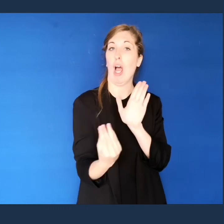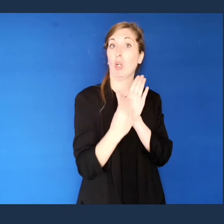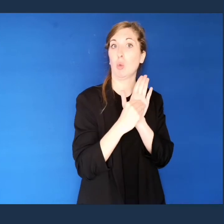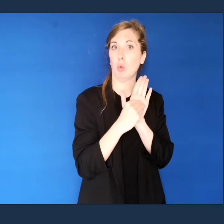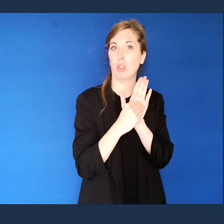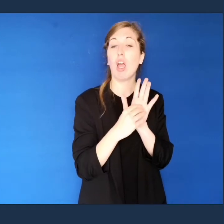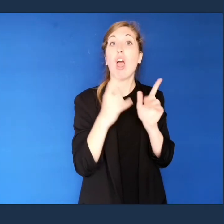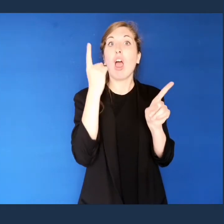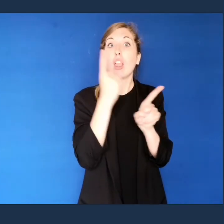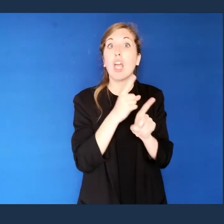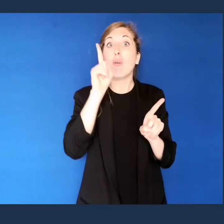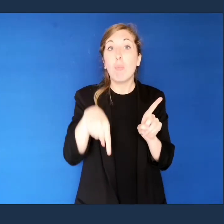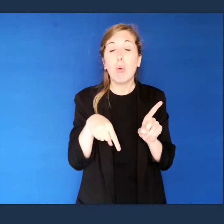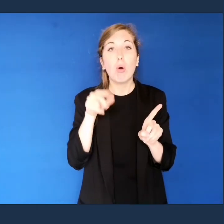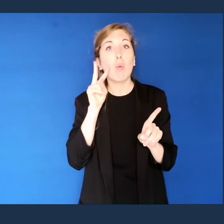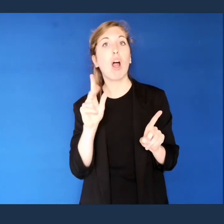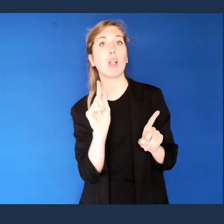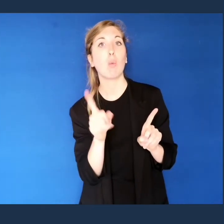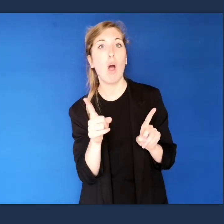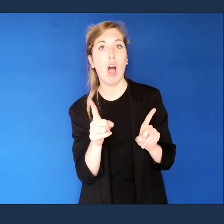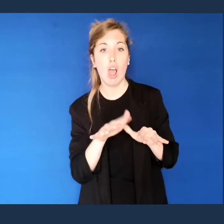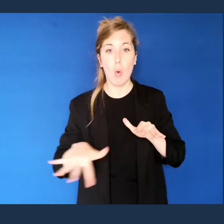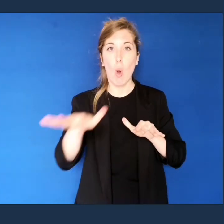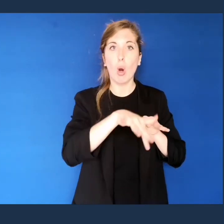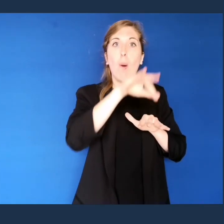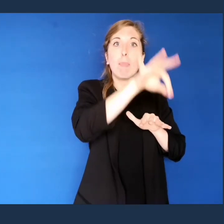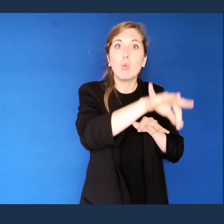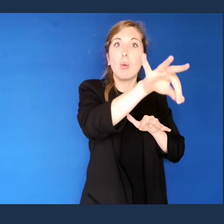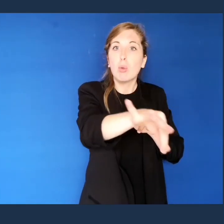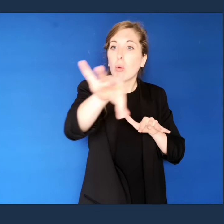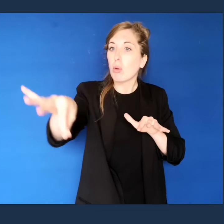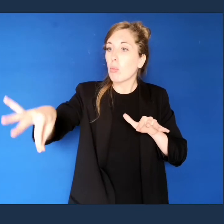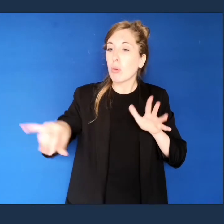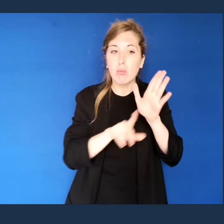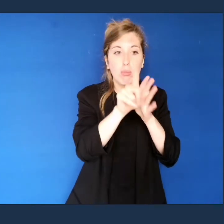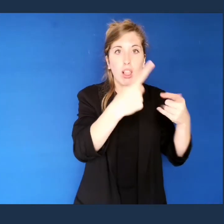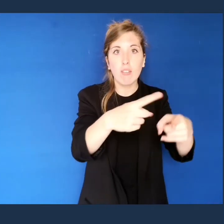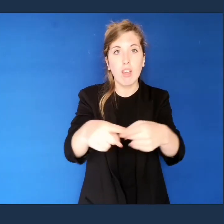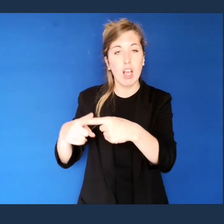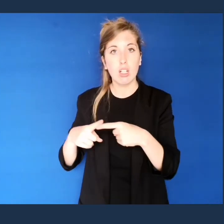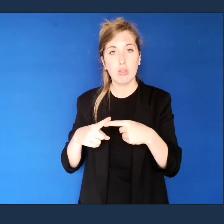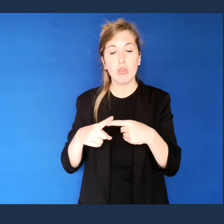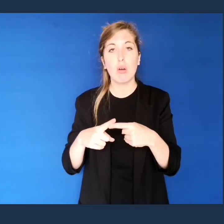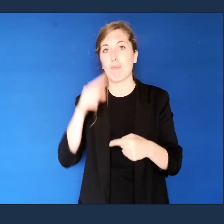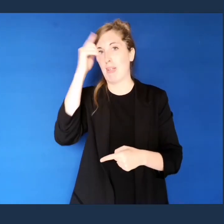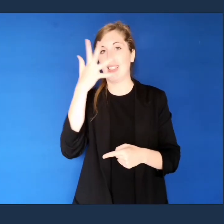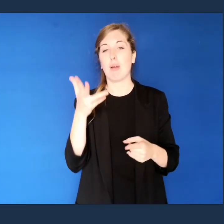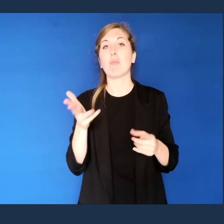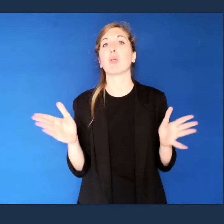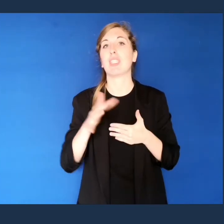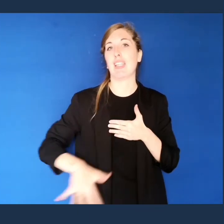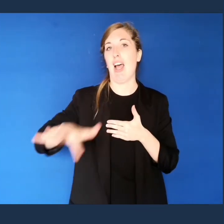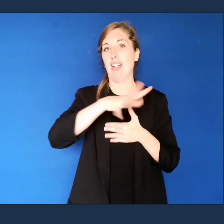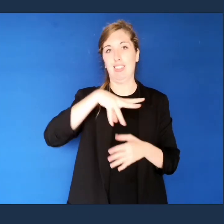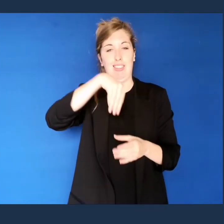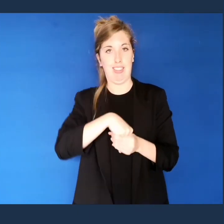tenere in conto del valore delle temperature di ogni singolo punto di quel luogo. Se siamo nella nostra stanza e abbiamo un